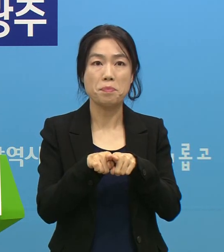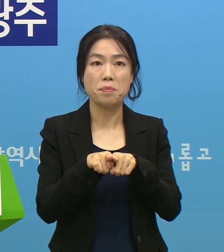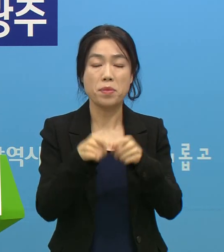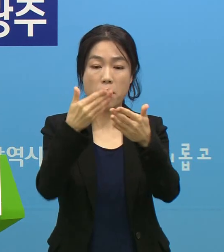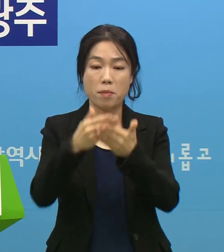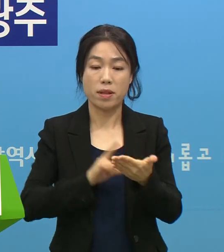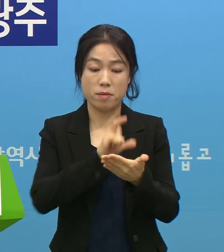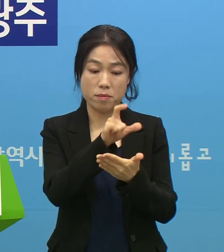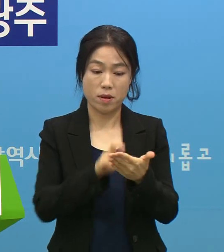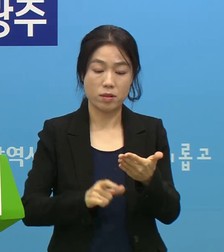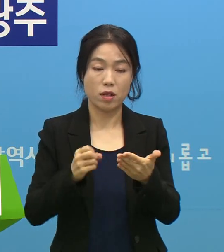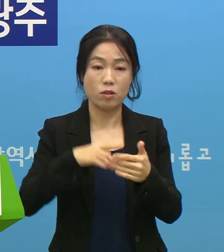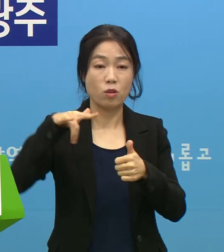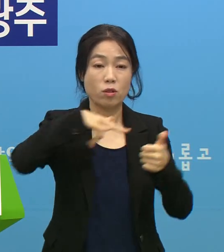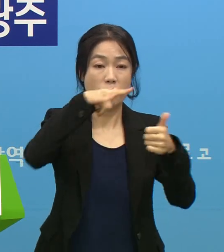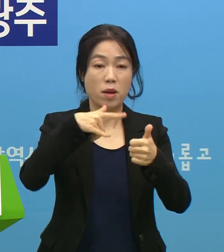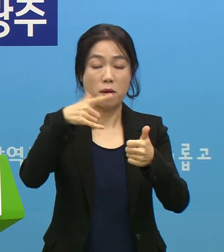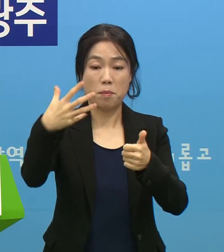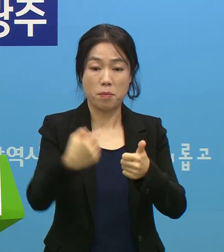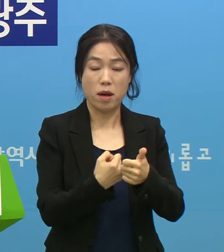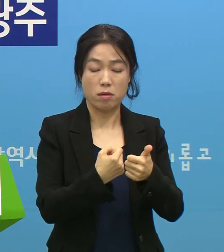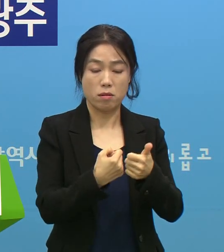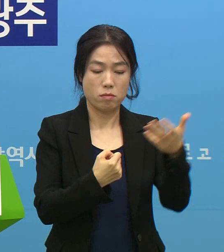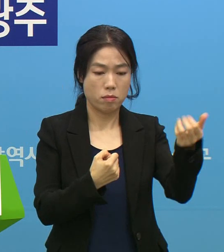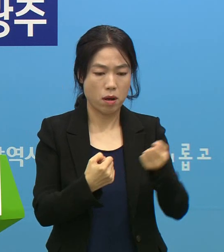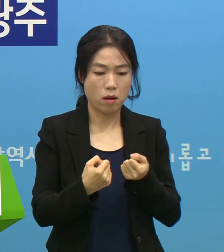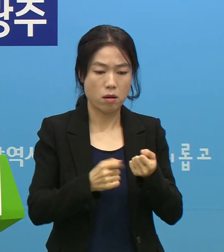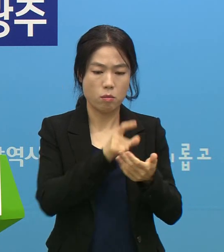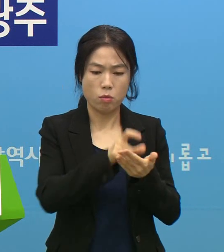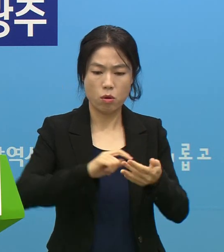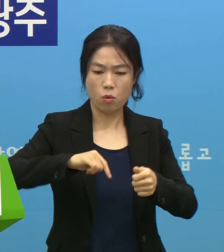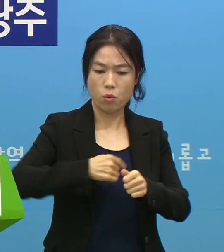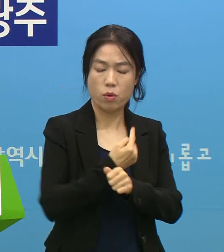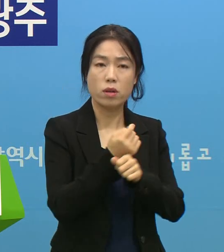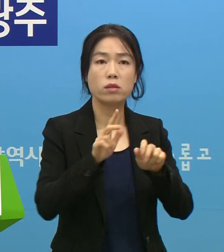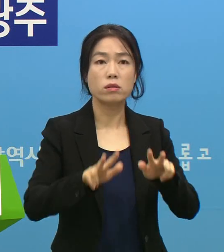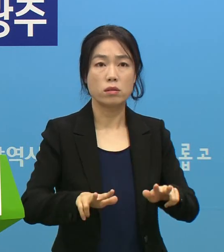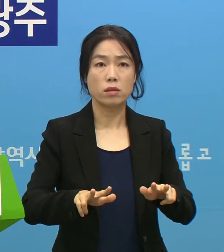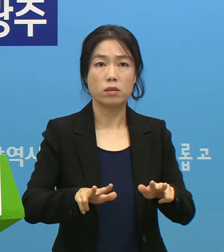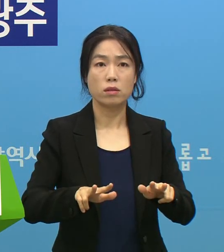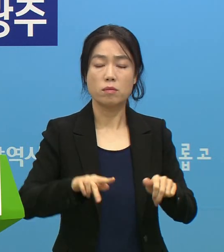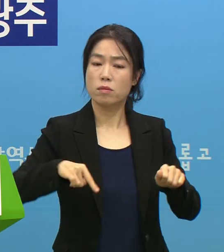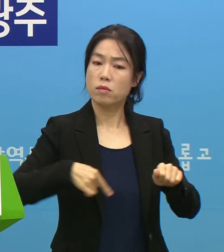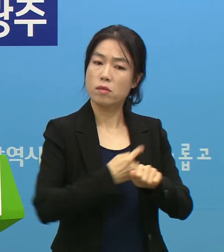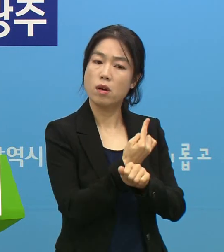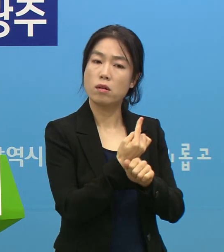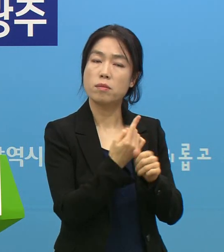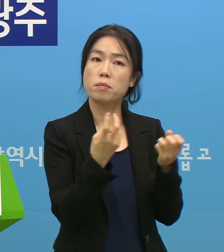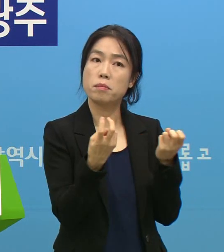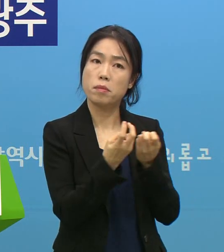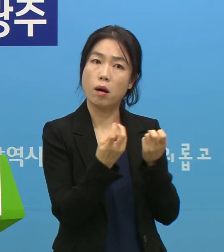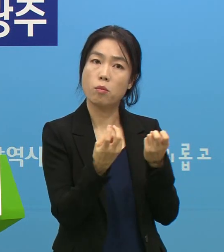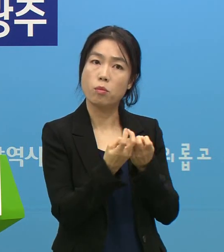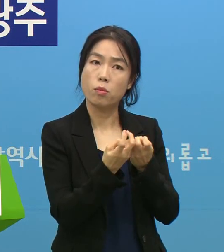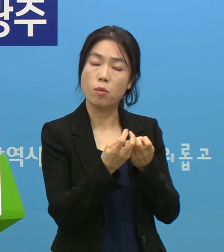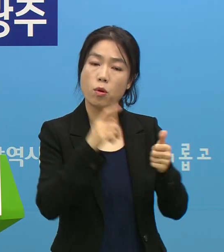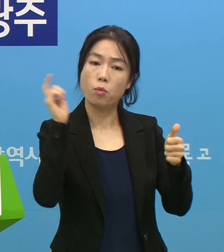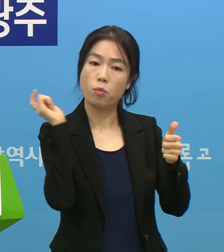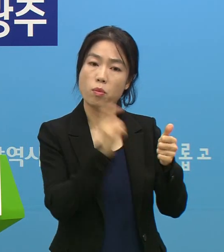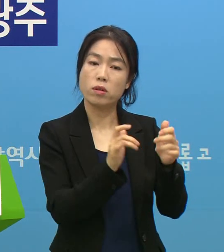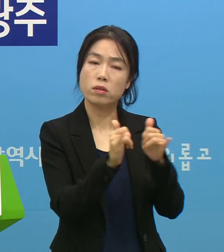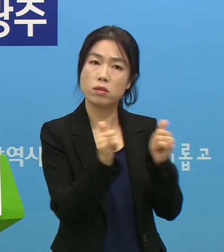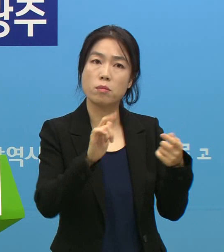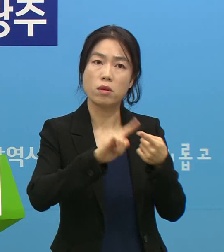명단, 또 GPS로 받은 명단 이외에는 지금 현재 다른 루트로 확진된